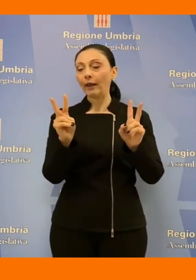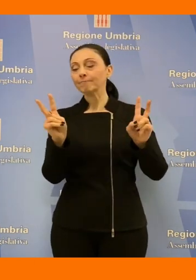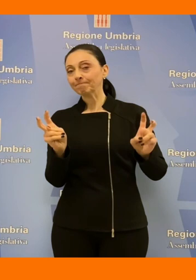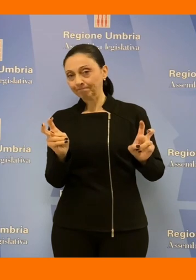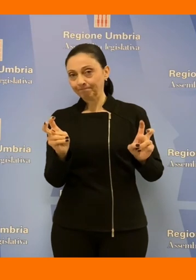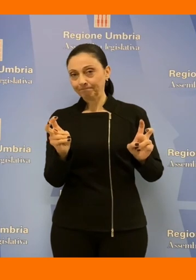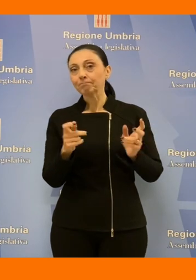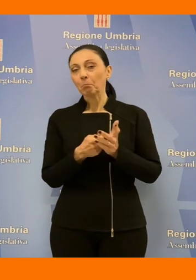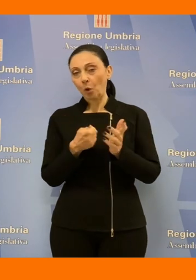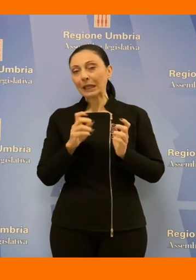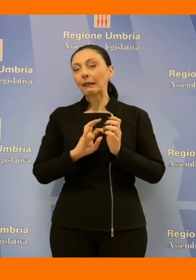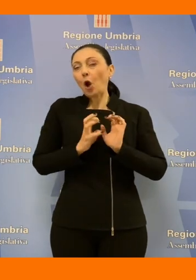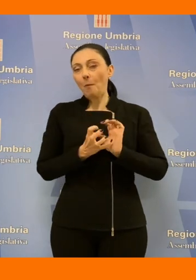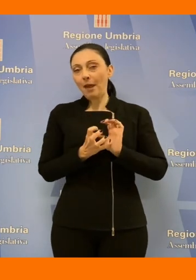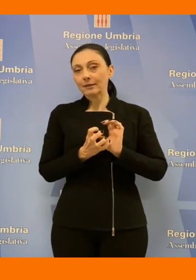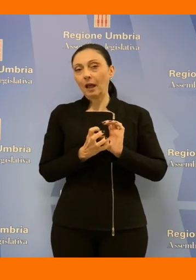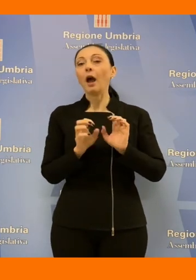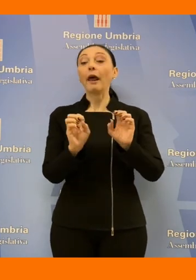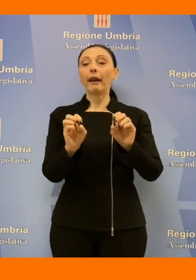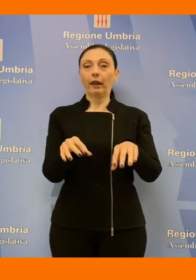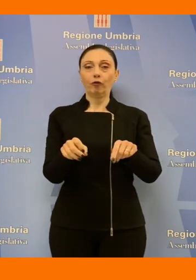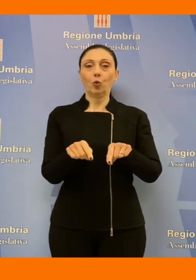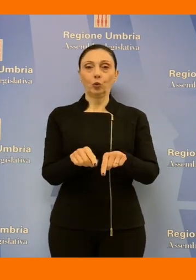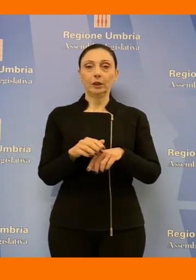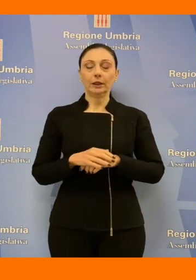e complessa quale è quella dei rifiuti l